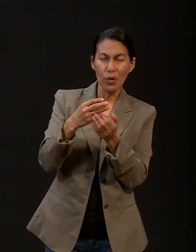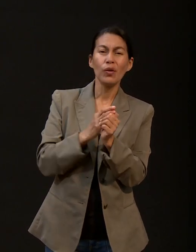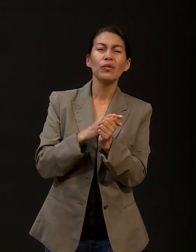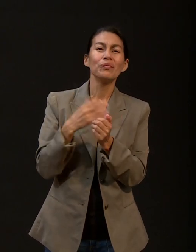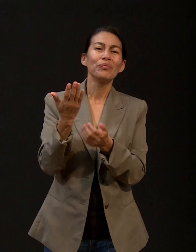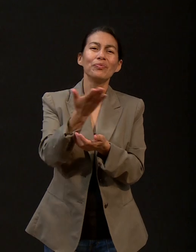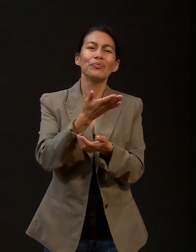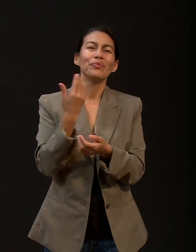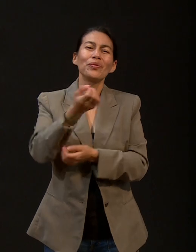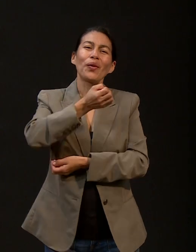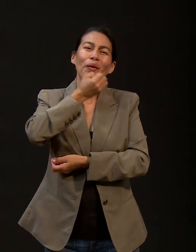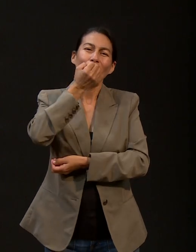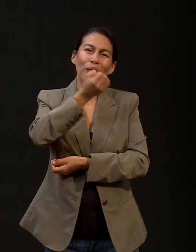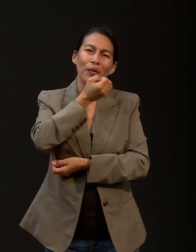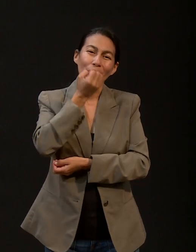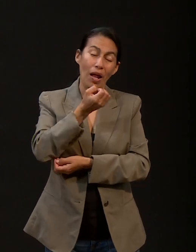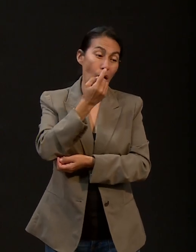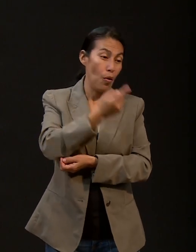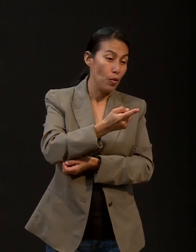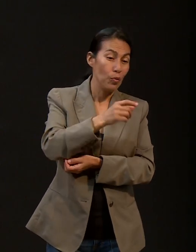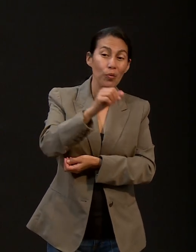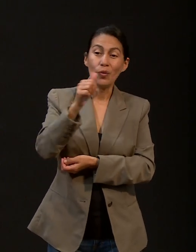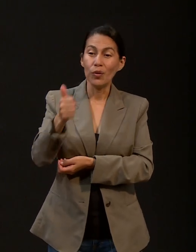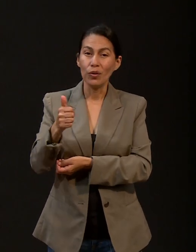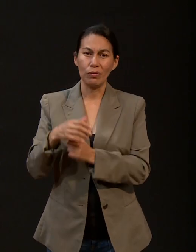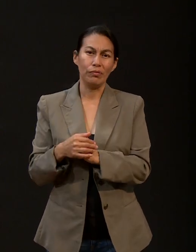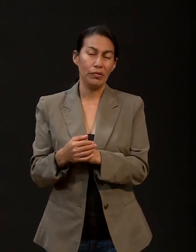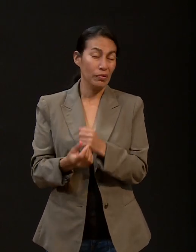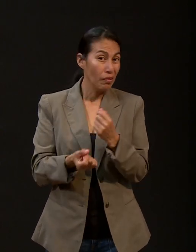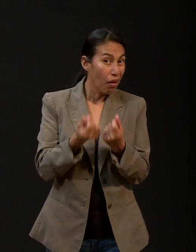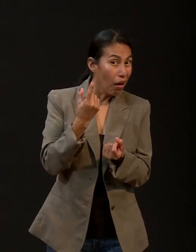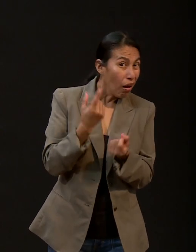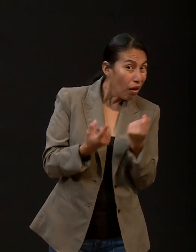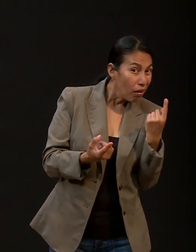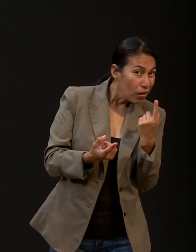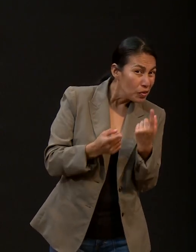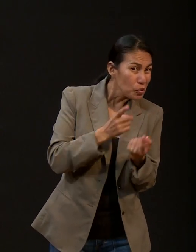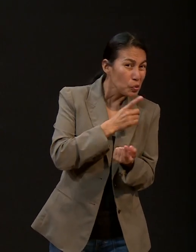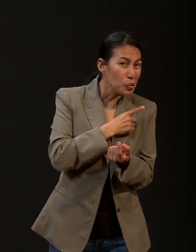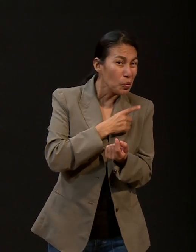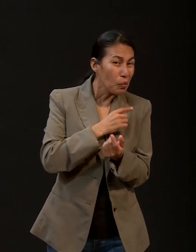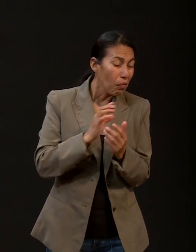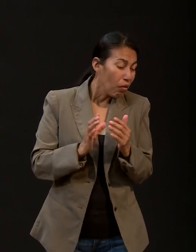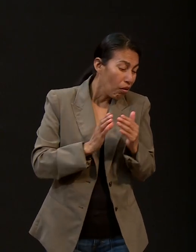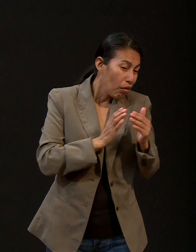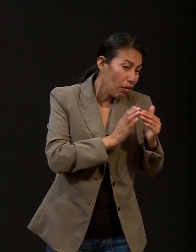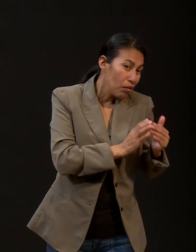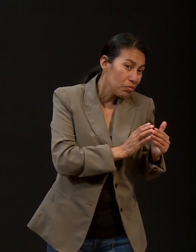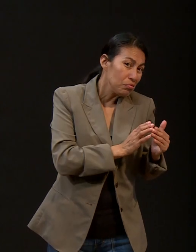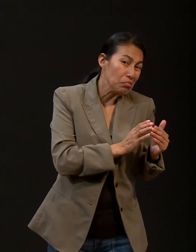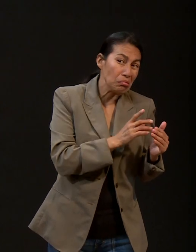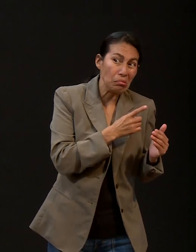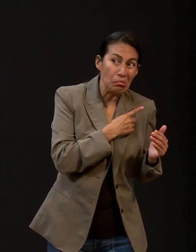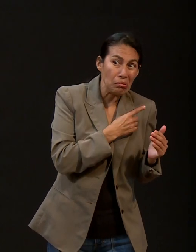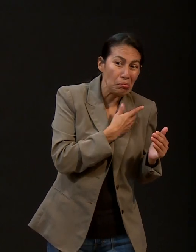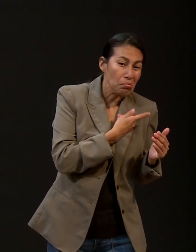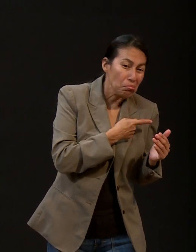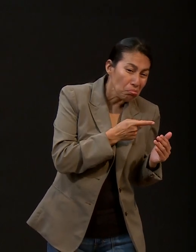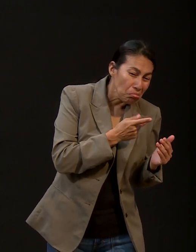los unos por los otros. Y que nadie quede aislado, solitario. Este año tiene que ser un